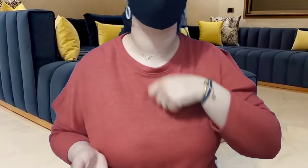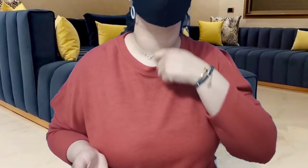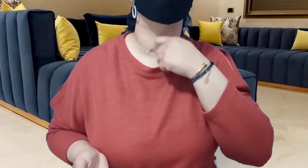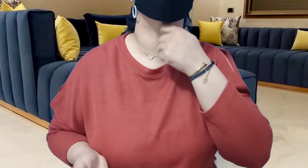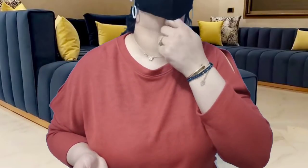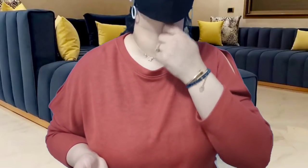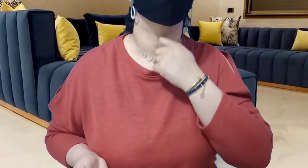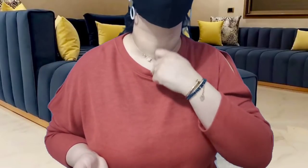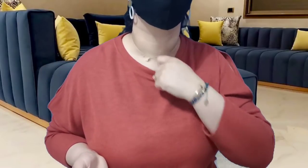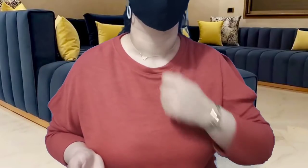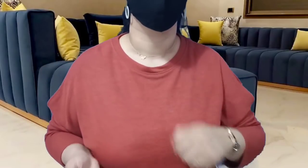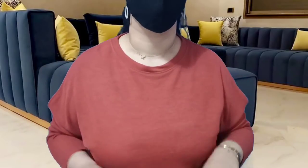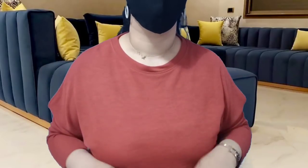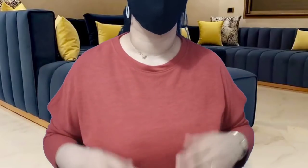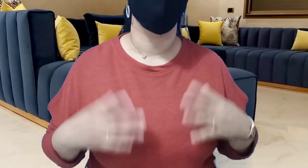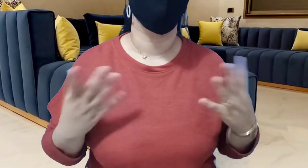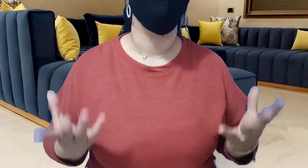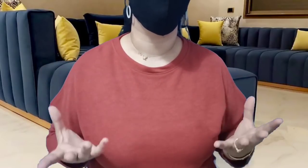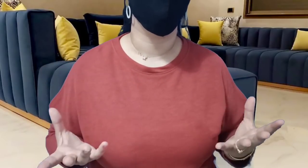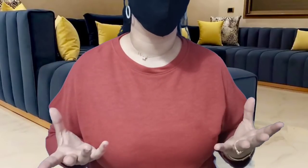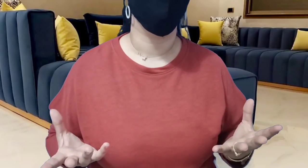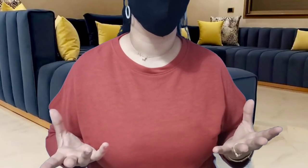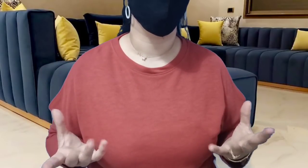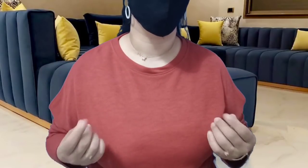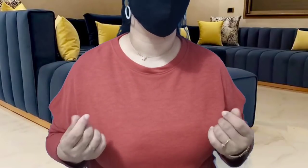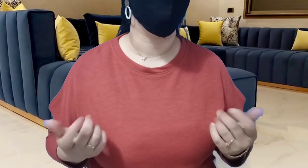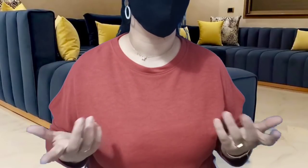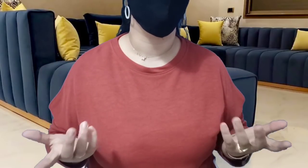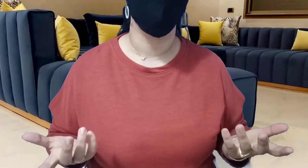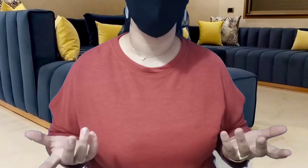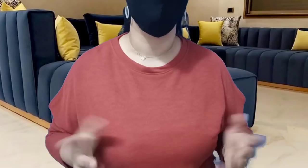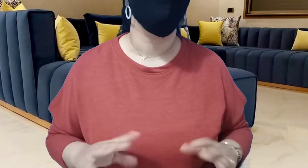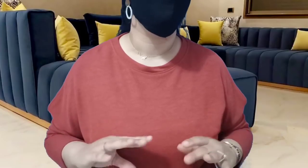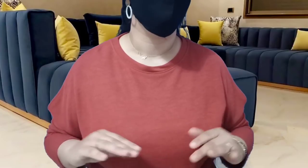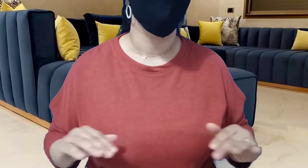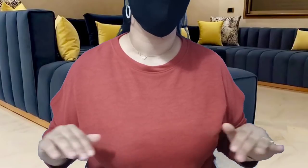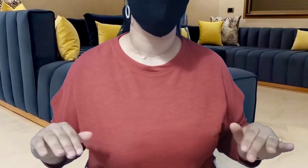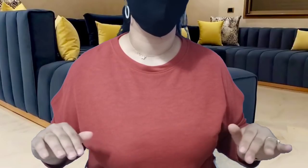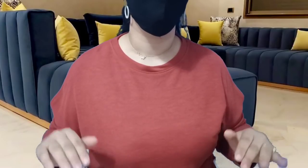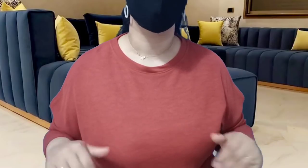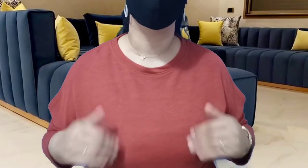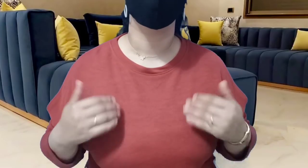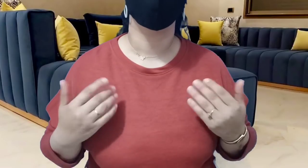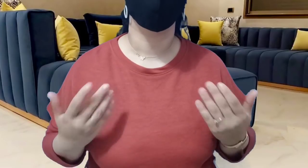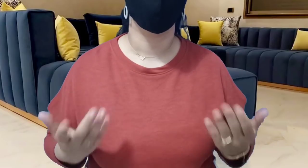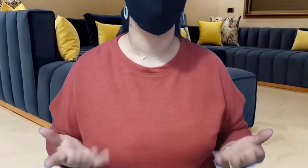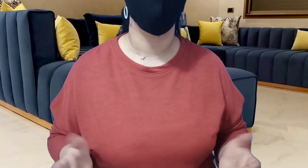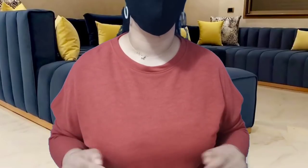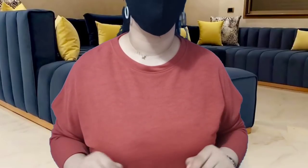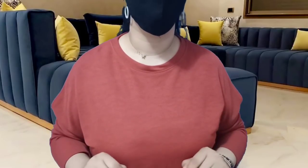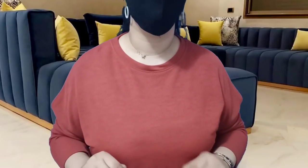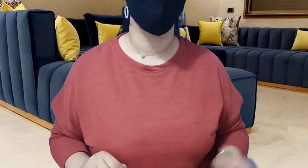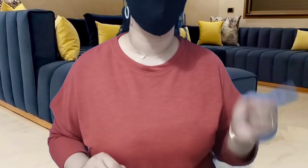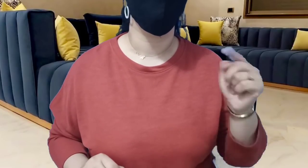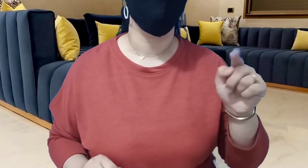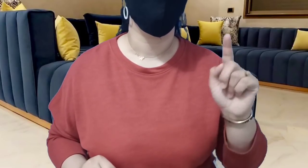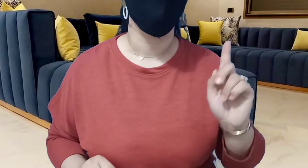فالقراجط كل شهاد شعلا وديتلي فلوس الشيعان اللي مقجف حياتك كله غا تبقى ضرع بالعيالات